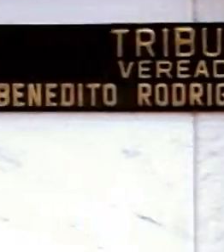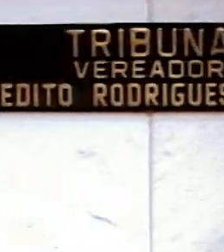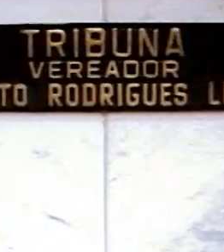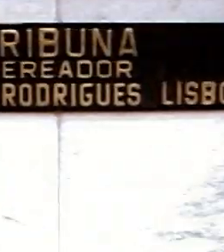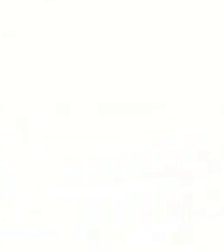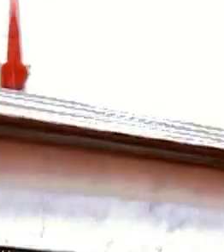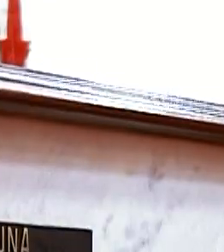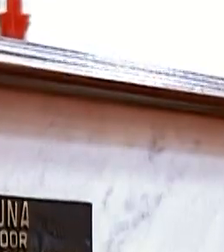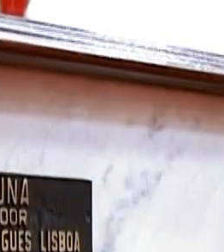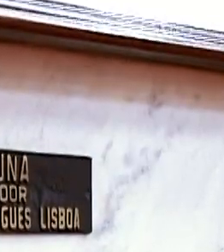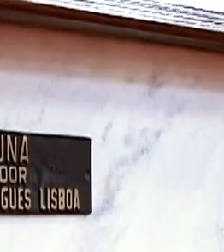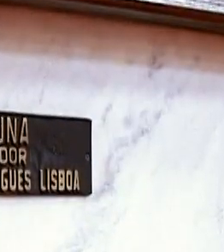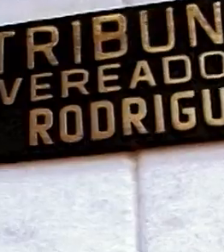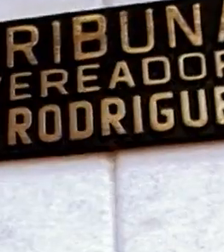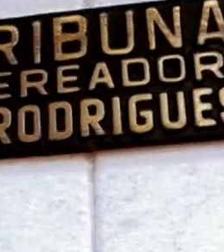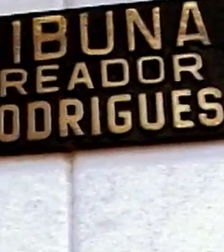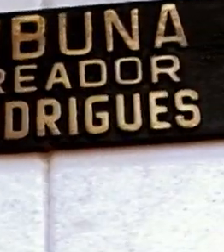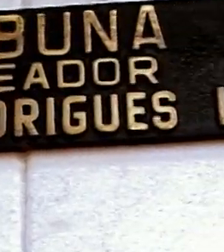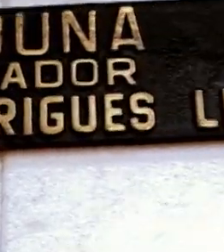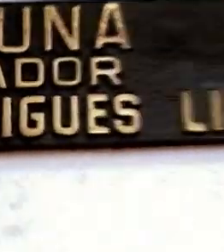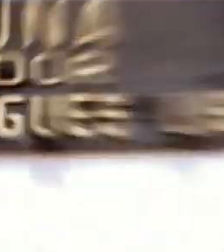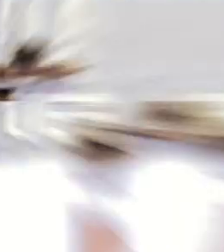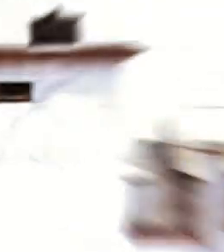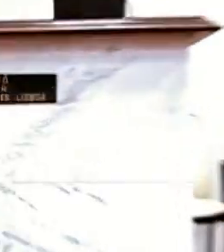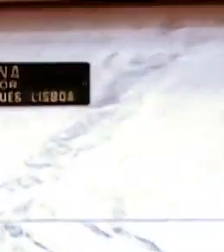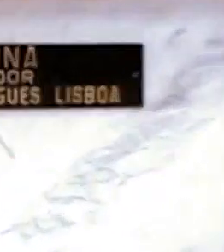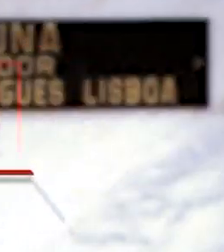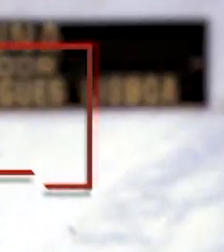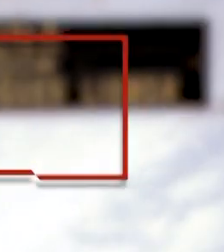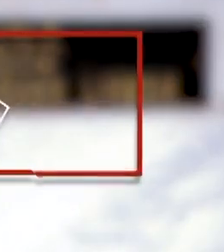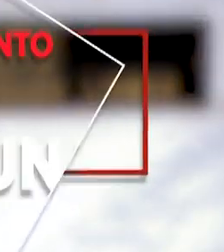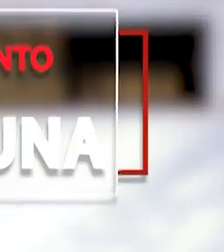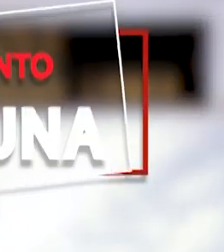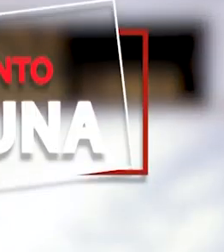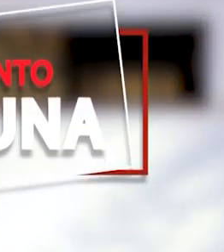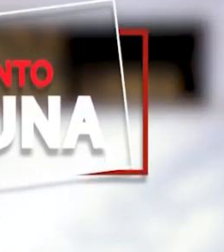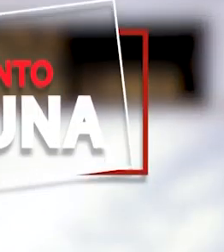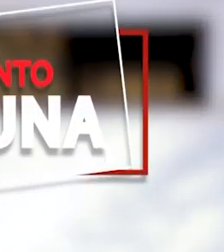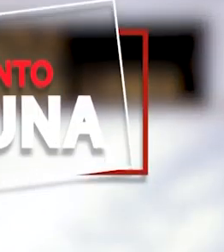Música Música Tchau.